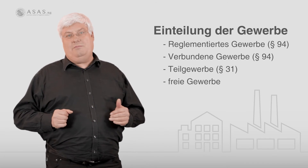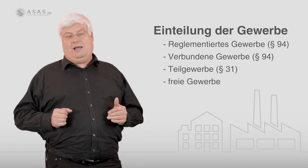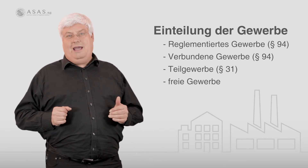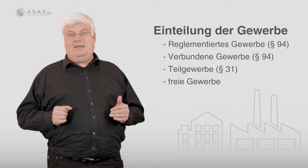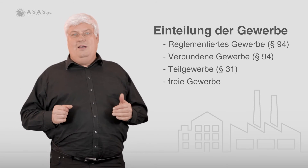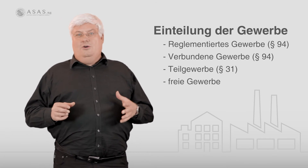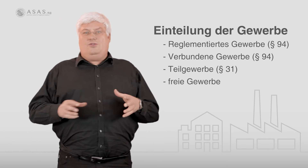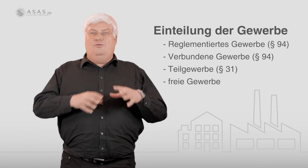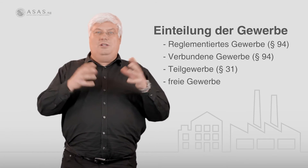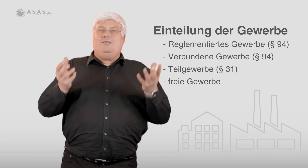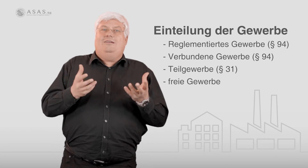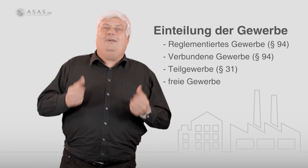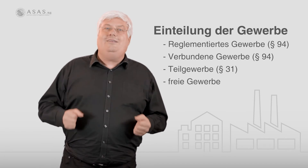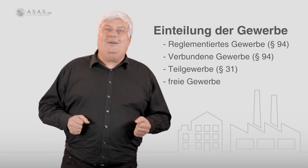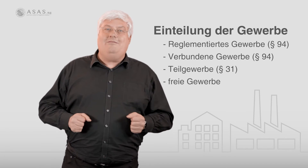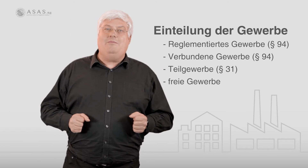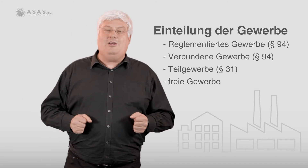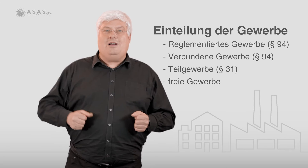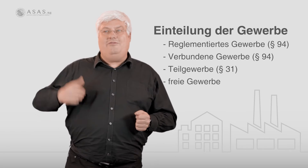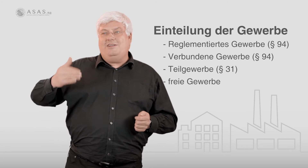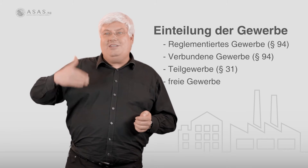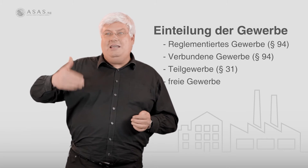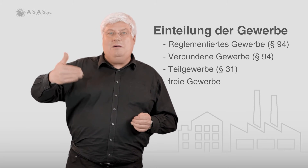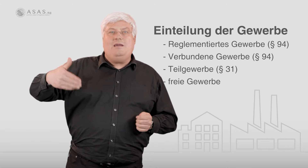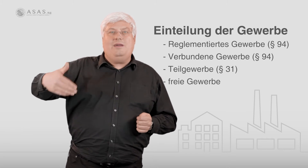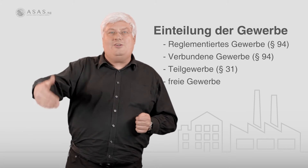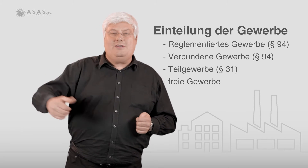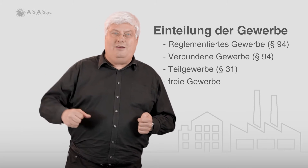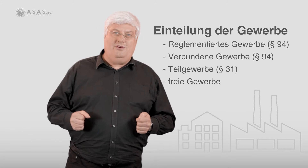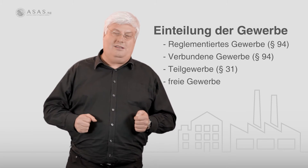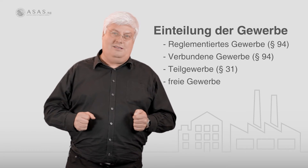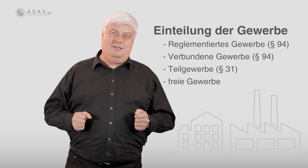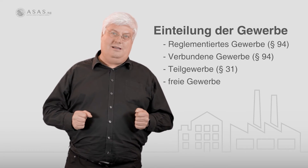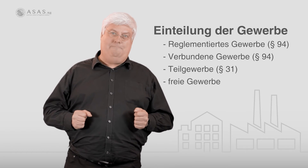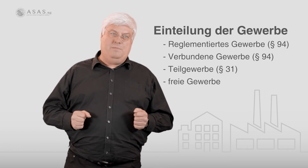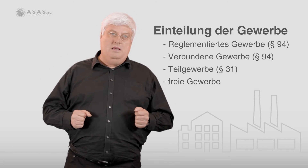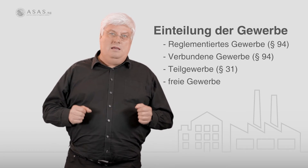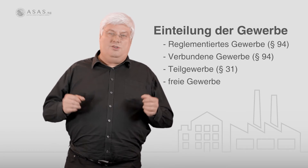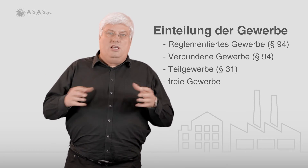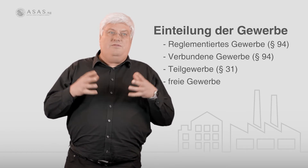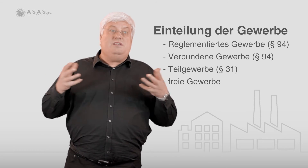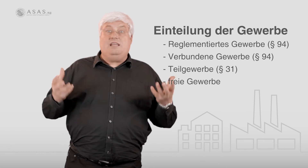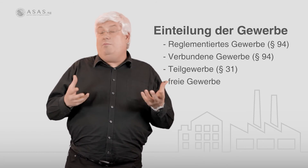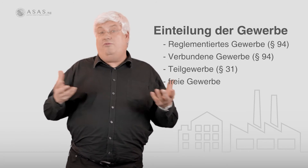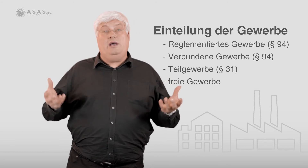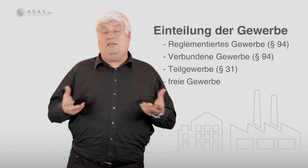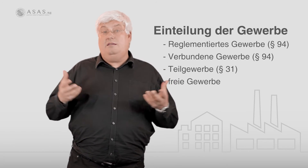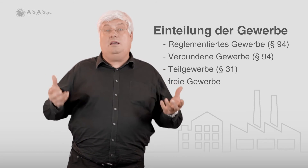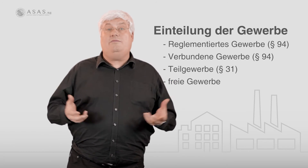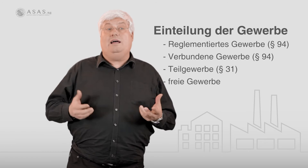Bereich und so wurde das Energetiker-Gewerbe geschaffen, weil sich immer mehr Menschen dafür interessiert haben. Das heißt, wenn Sie selber vorhätten, irgendwann